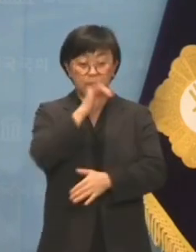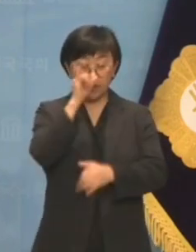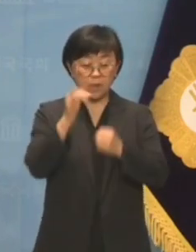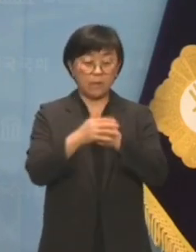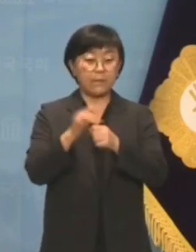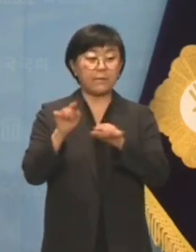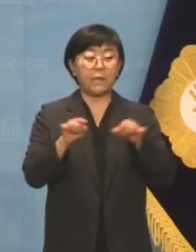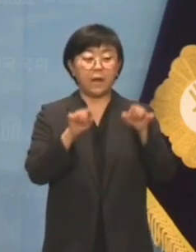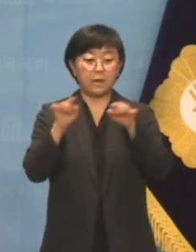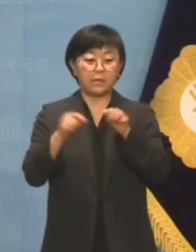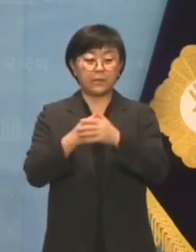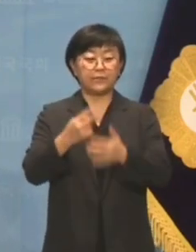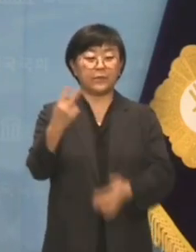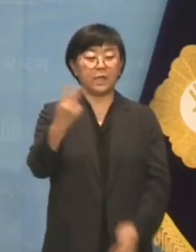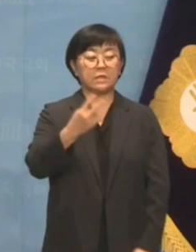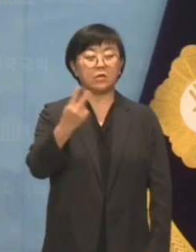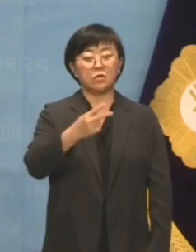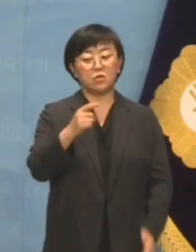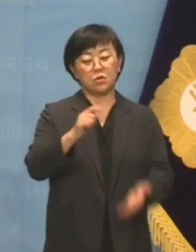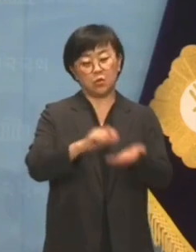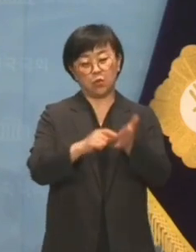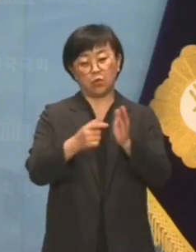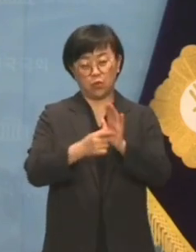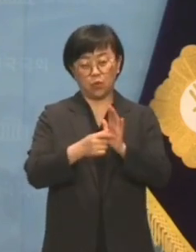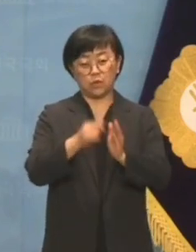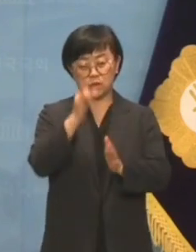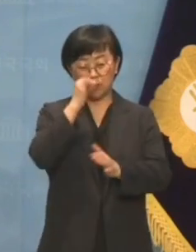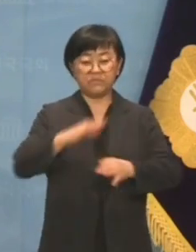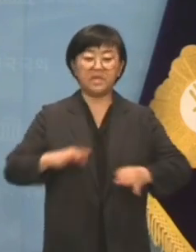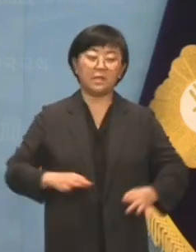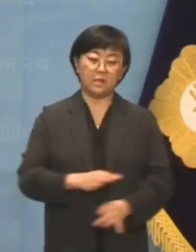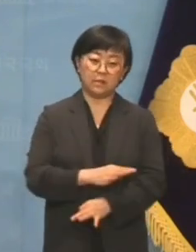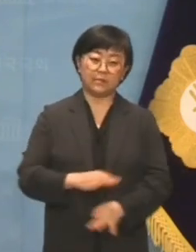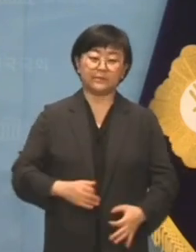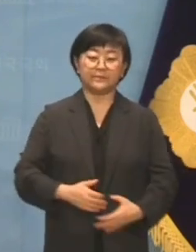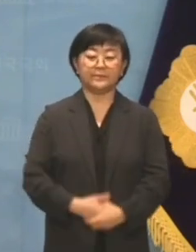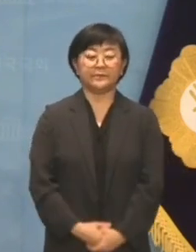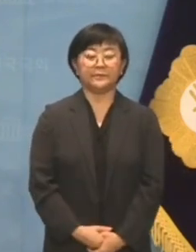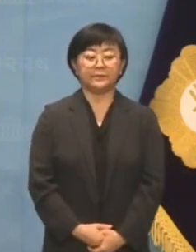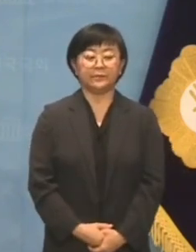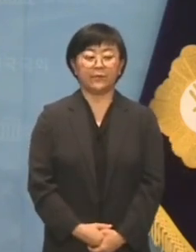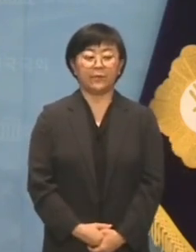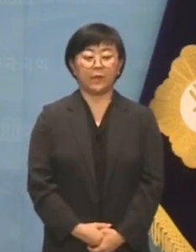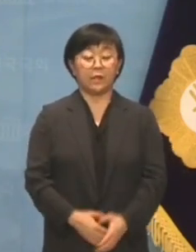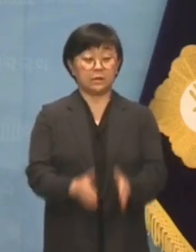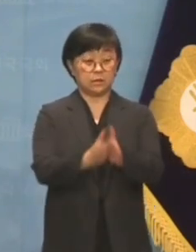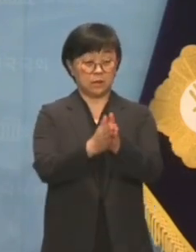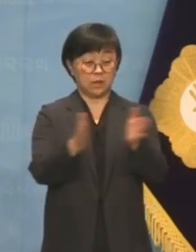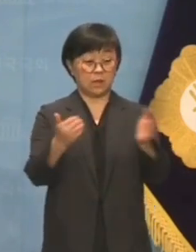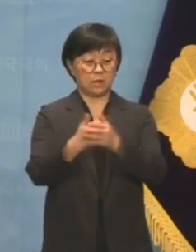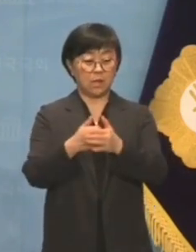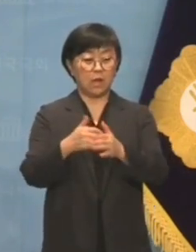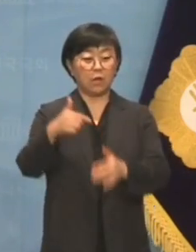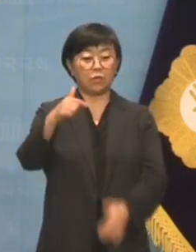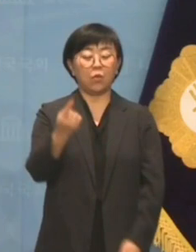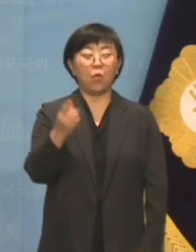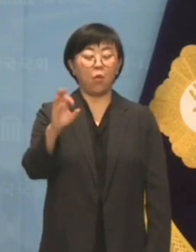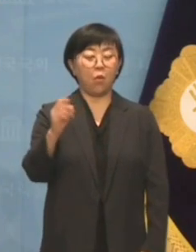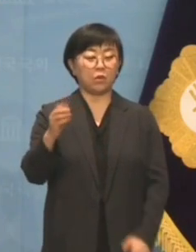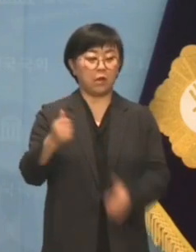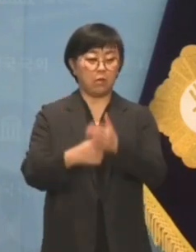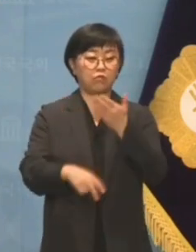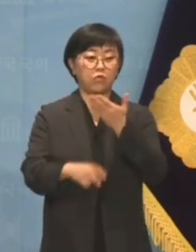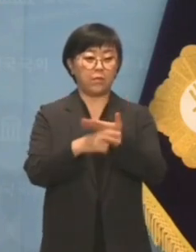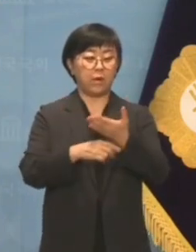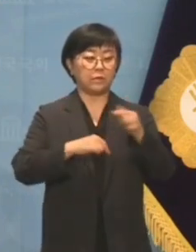의심할 만한 파일만 2천여 개에 이르는 것으로 알려지고 있습니다. 이미 시작된 노웅래 의원 불법